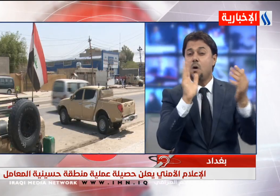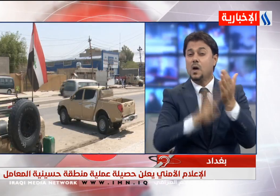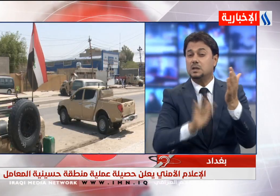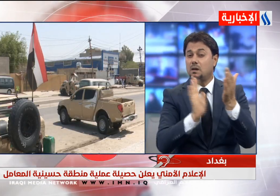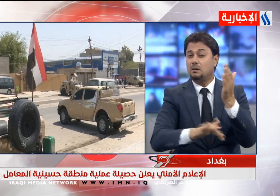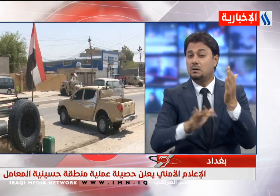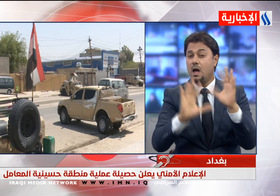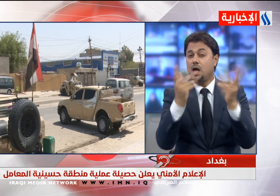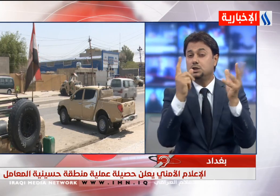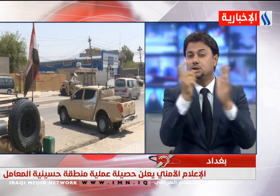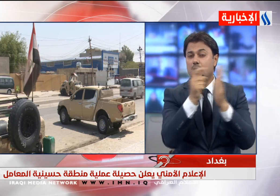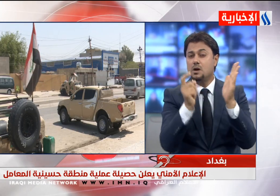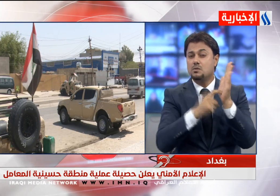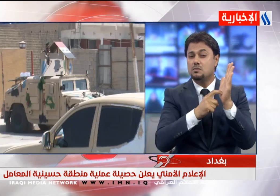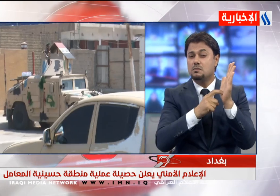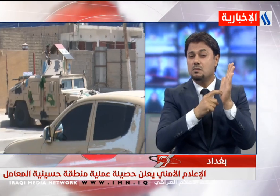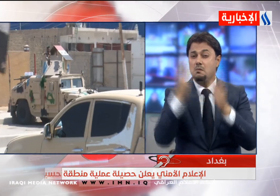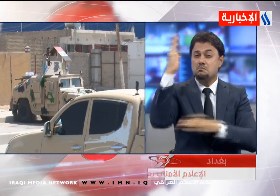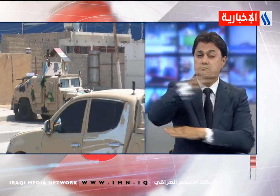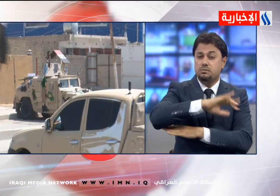لسلطة القانون